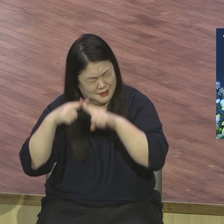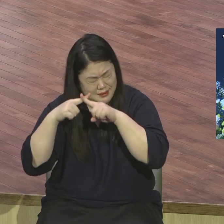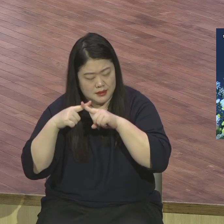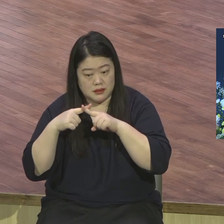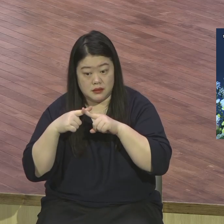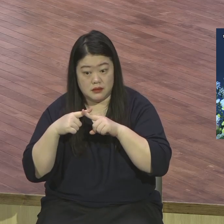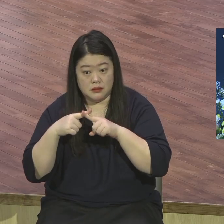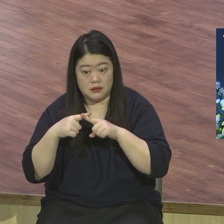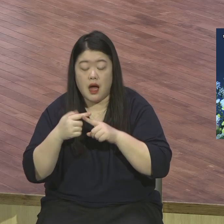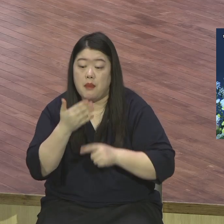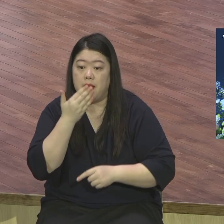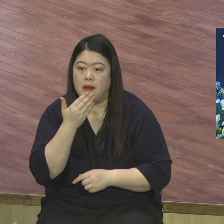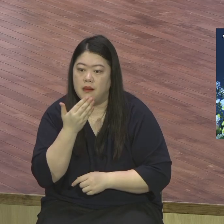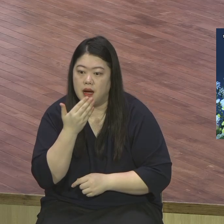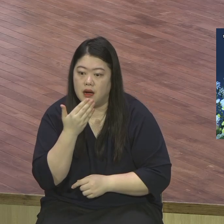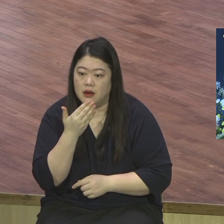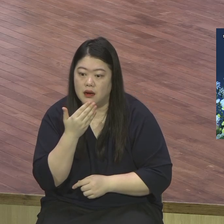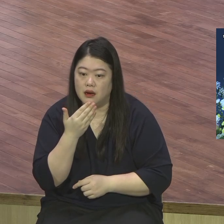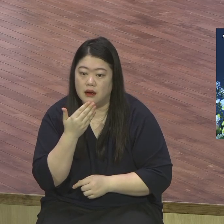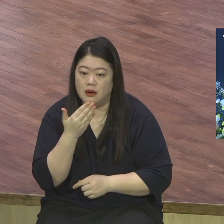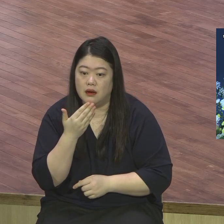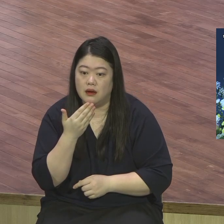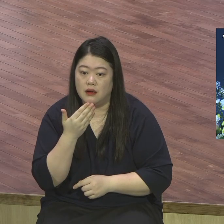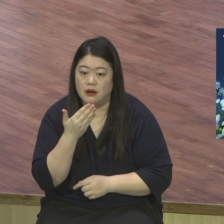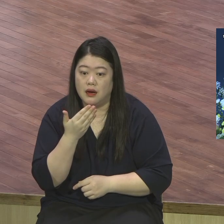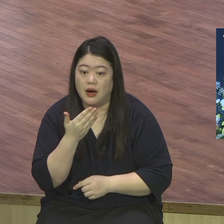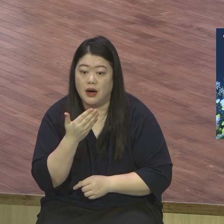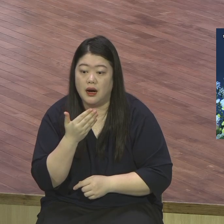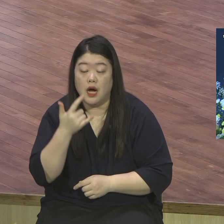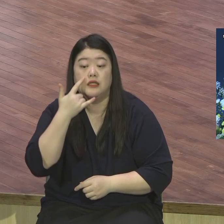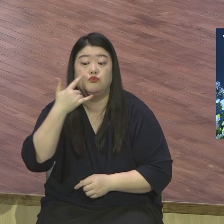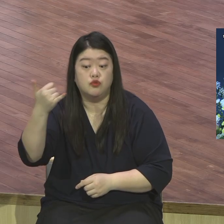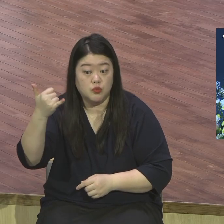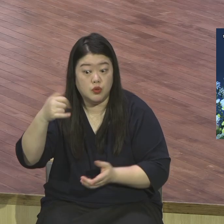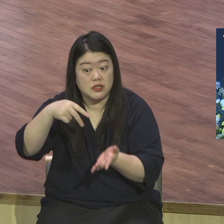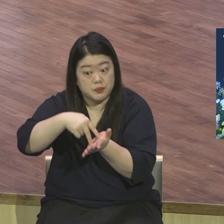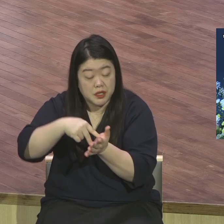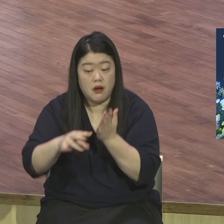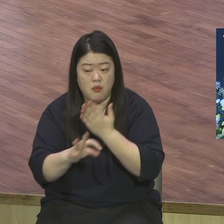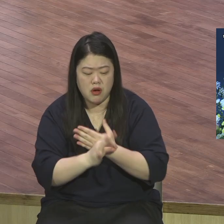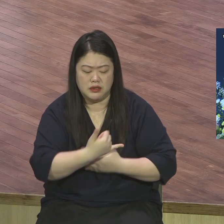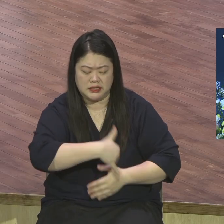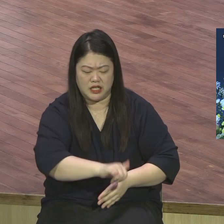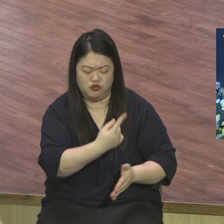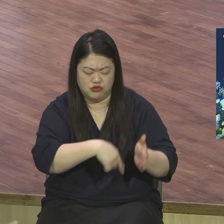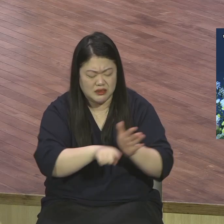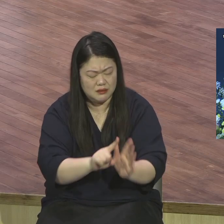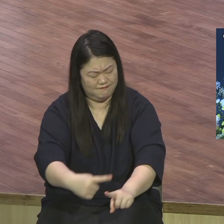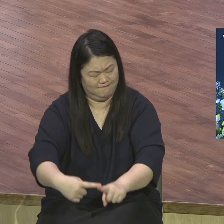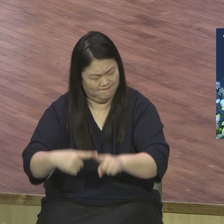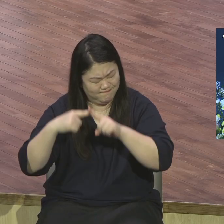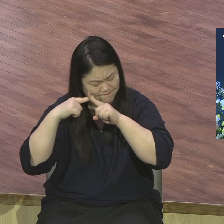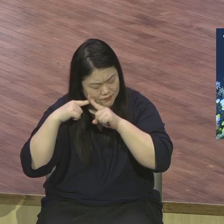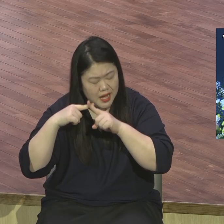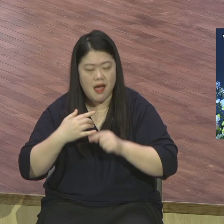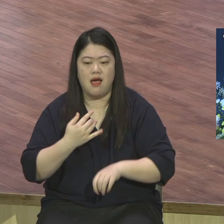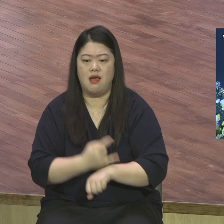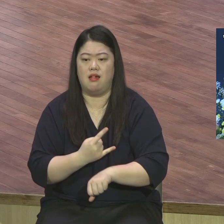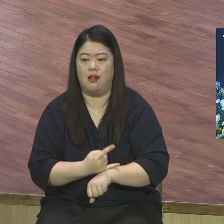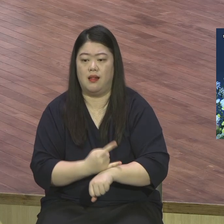그런데 예수님의 십자가 대속은 이런 인간적인 이런 희생과 비교할 수가 없는 근본